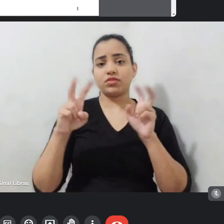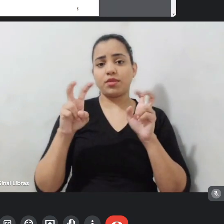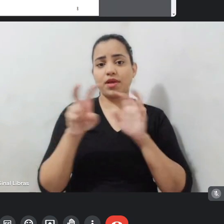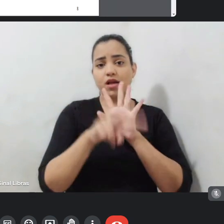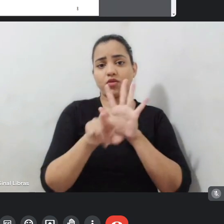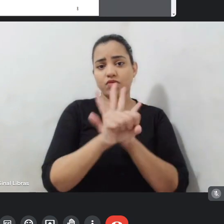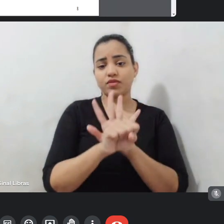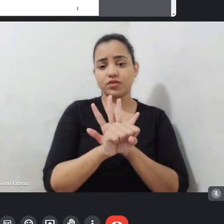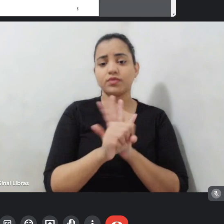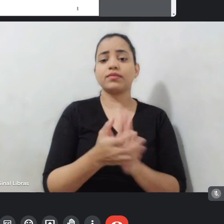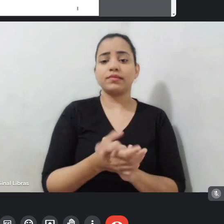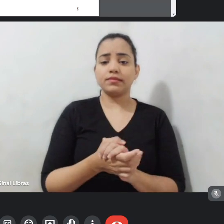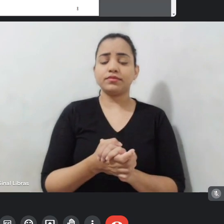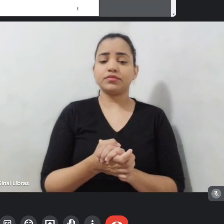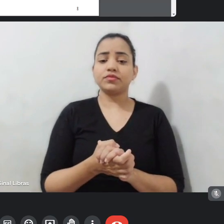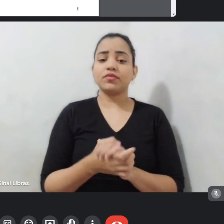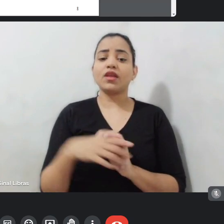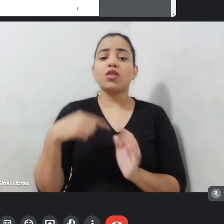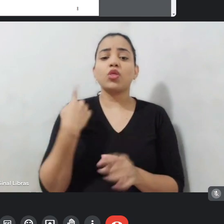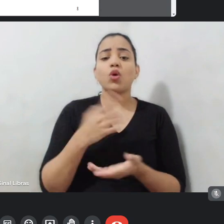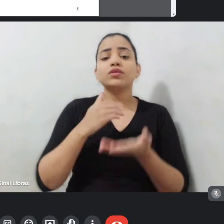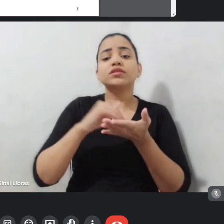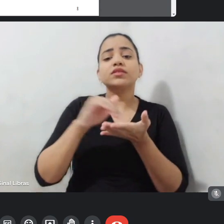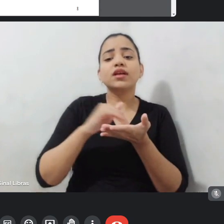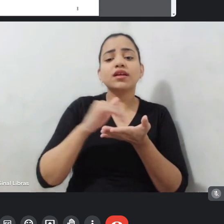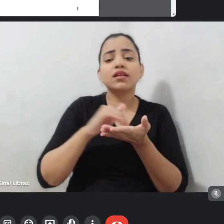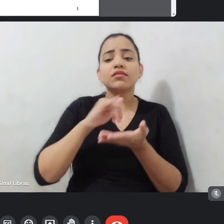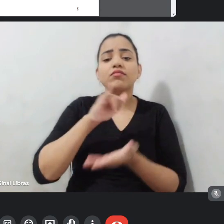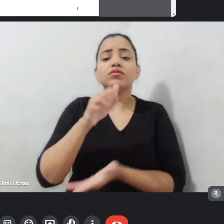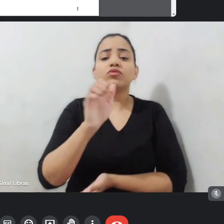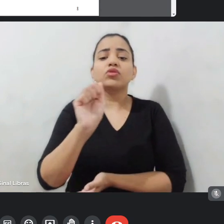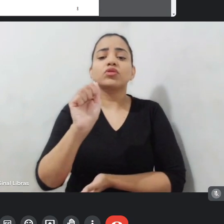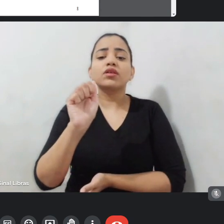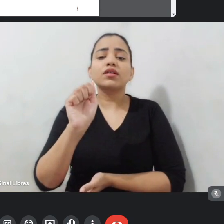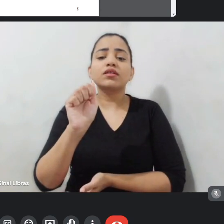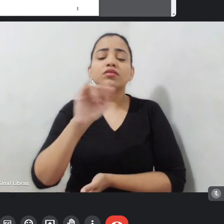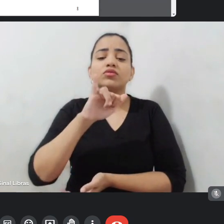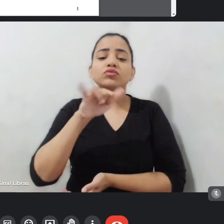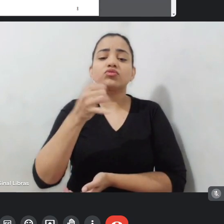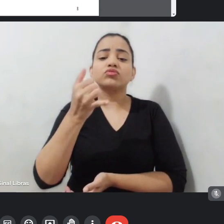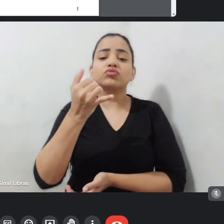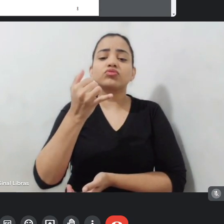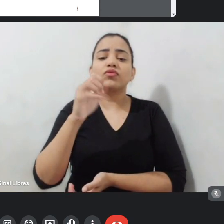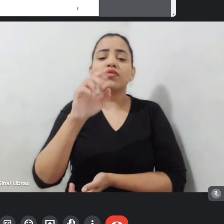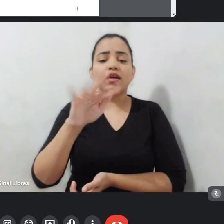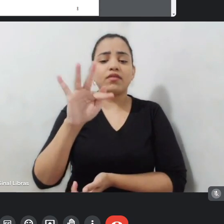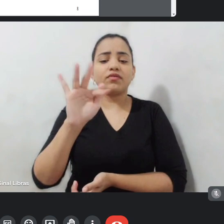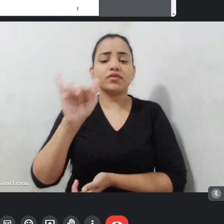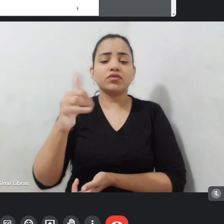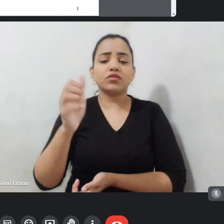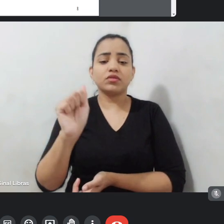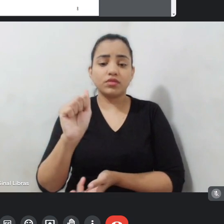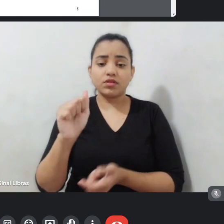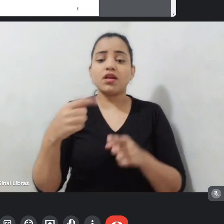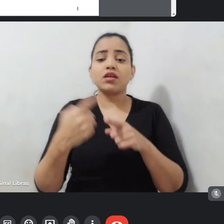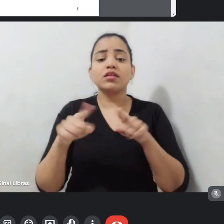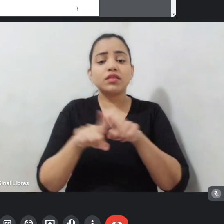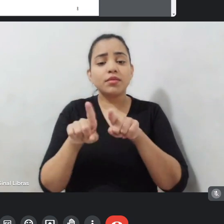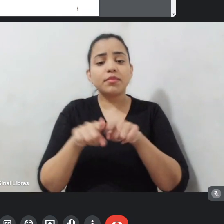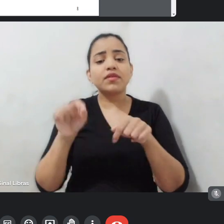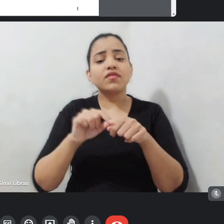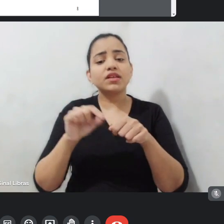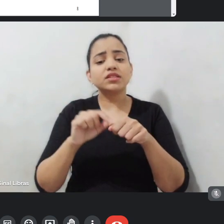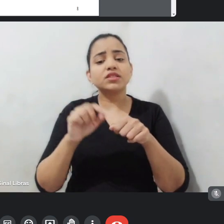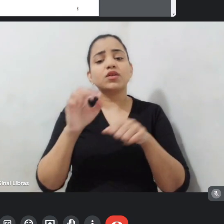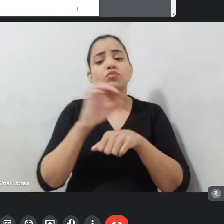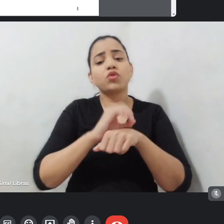Cultura e a Fundação Angel Augusto, a gente também vai fazer algumas oficinas e cursos que ficarão de forma virtual, explicando o é projeto, o